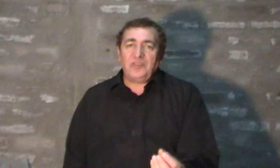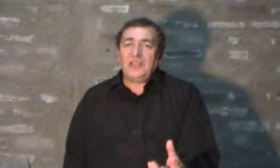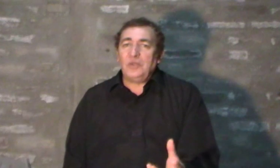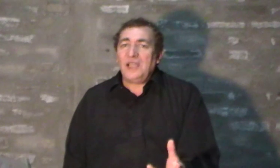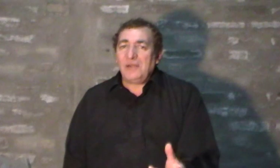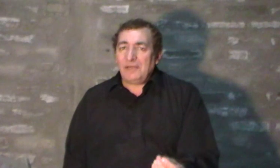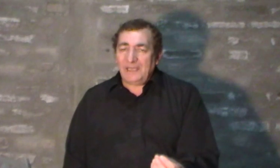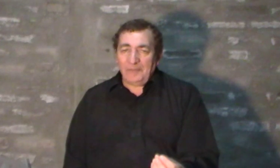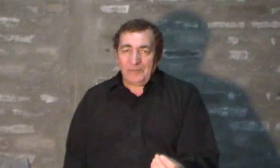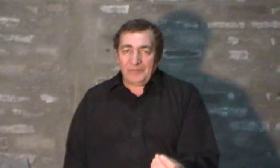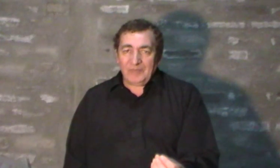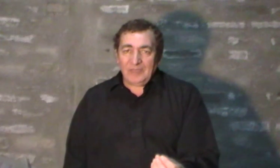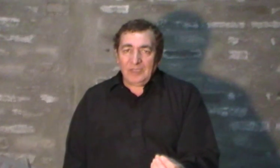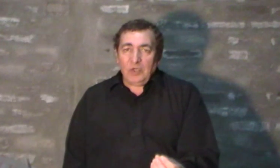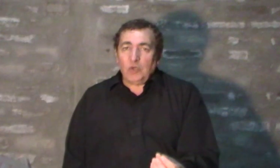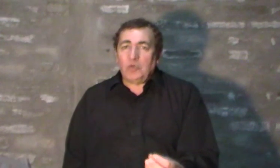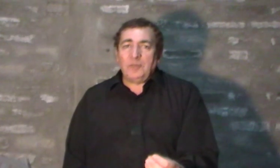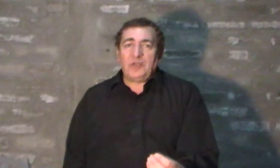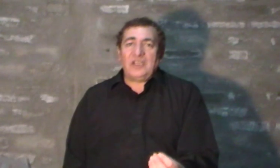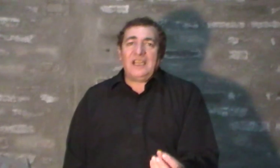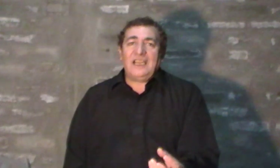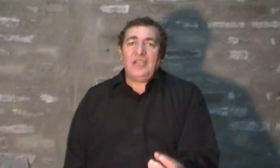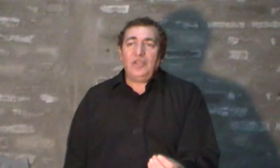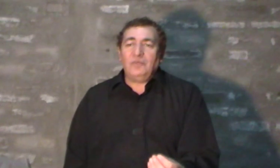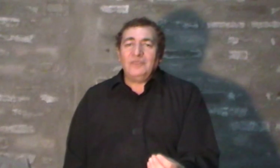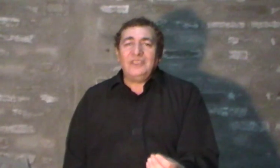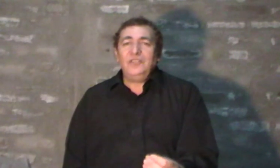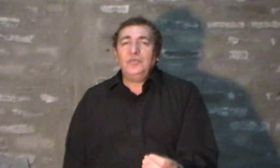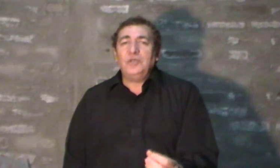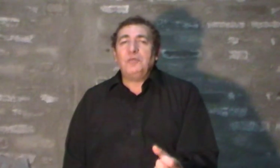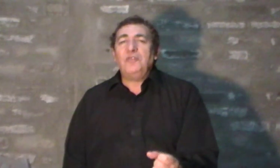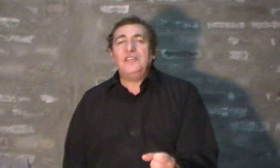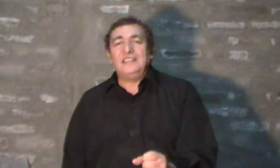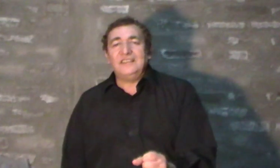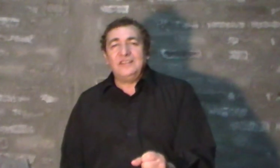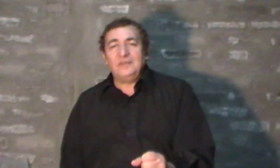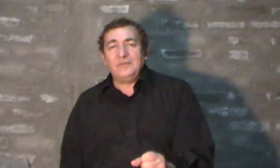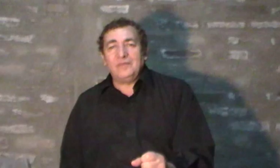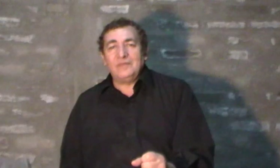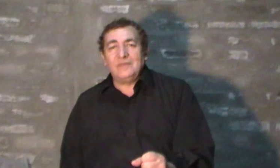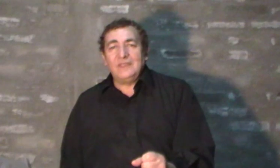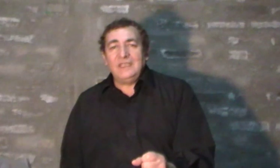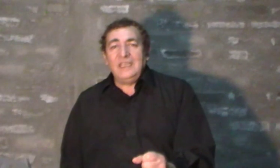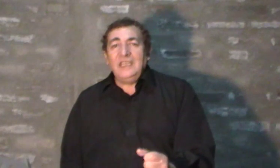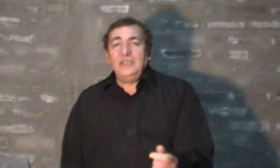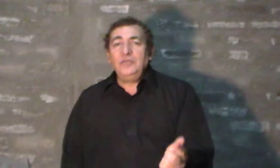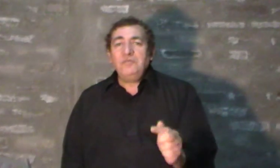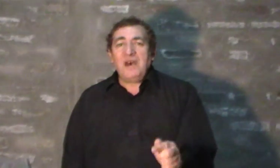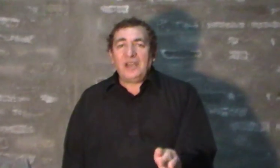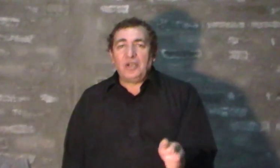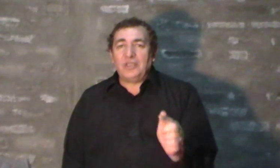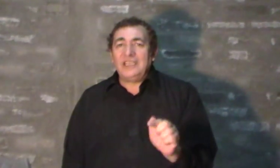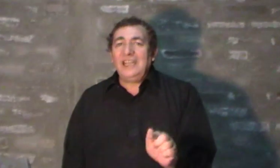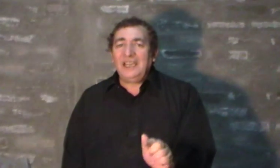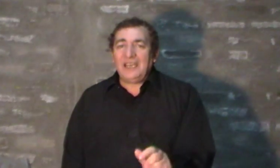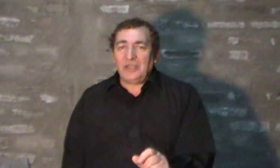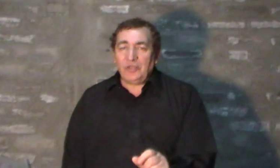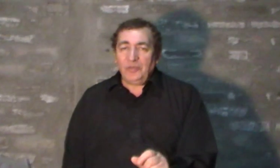saludable. Un cuerpo relajado es un cuerpo feliz. Y un mago relajado